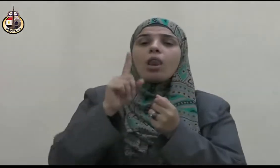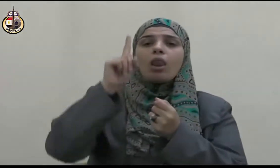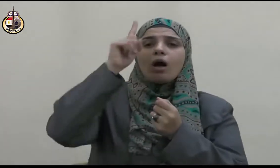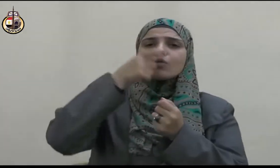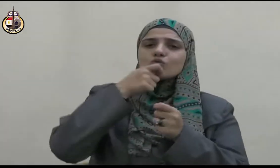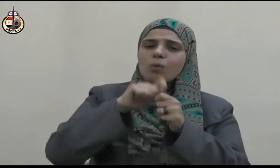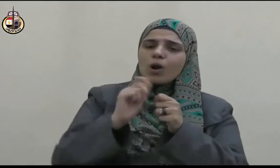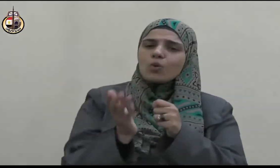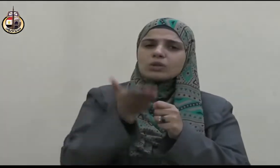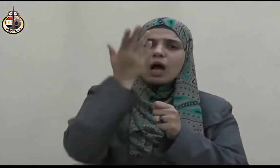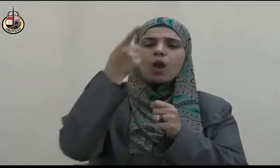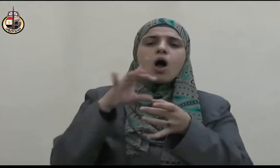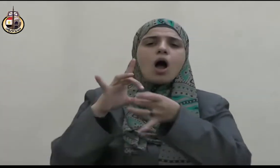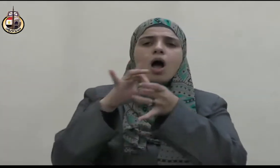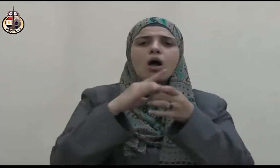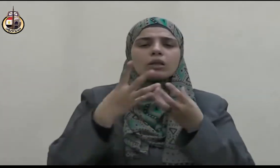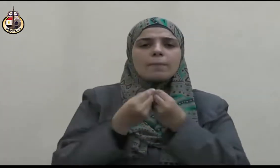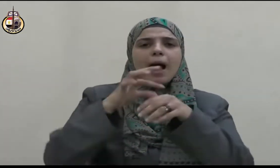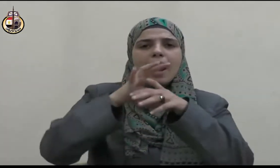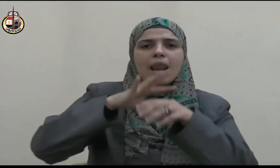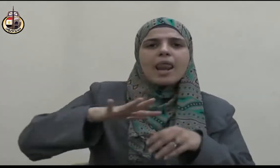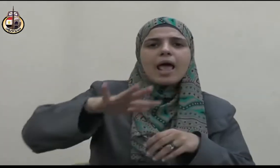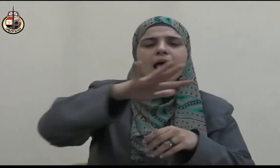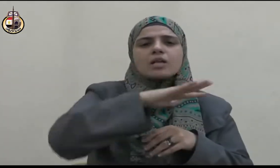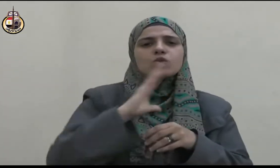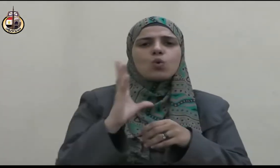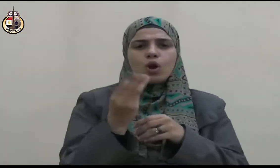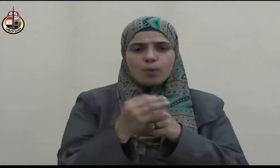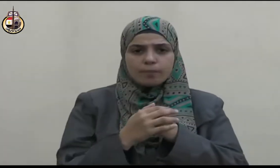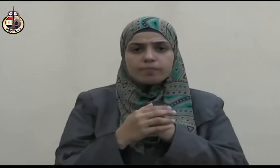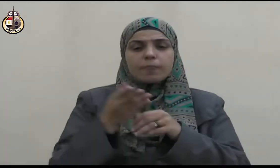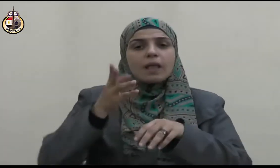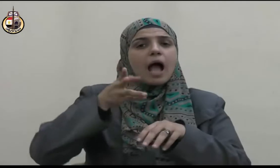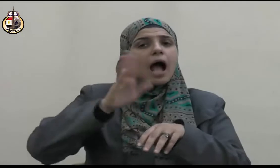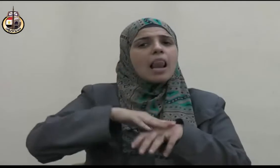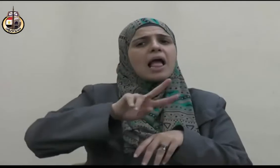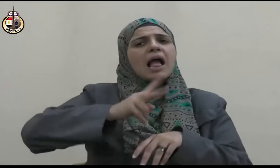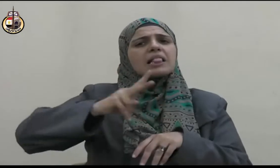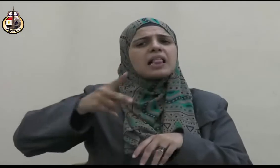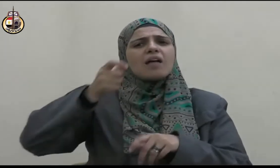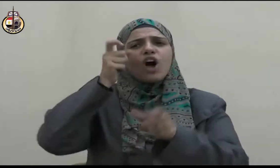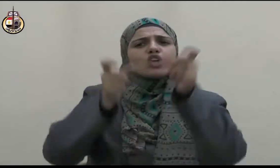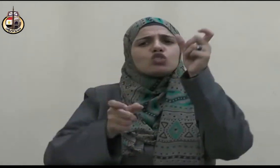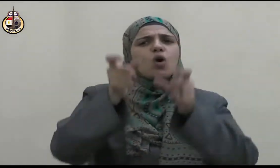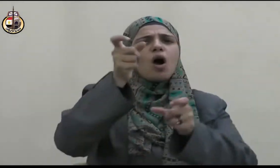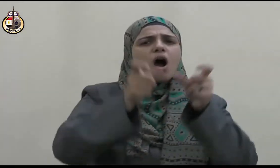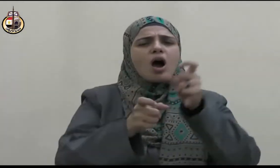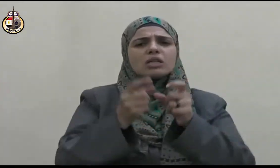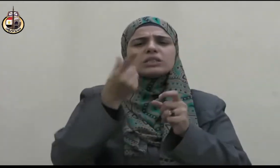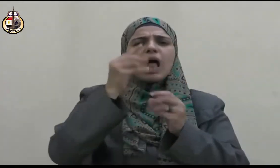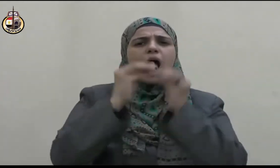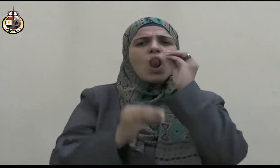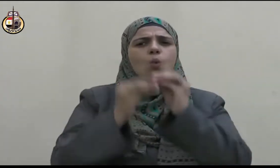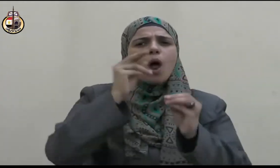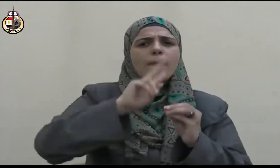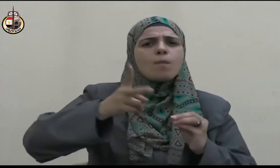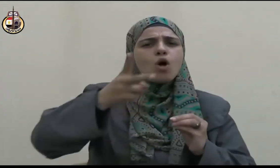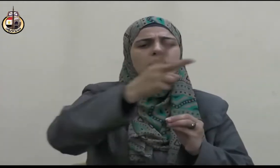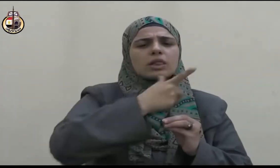ومعتقداتهم لذا لما سئلت أم المؤمنين عائشة رضي الله تعالى عنها